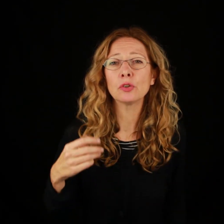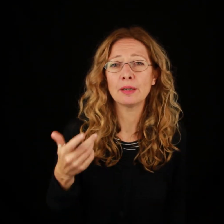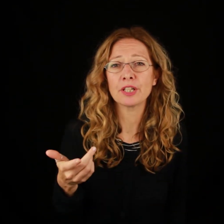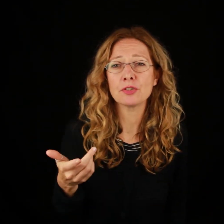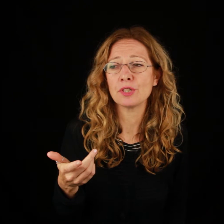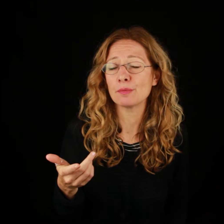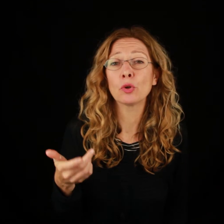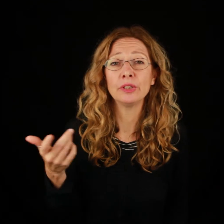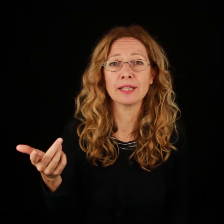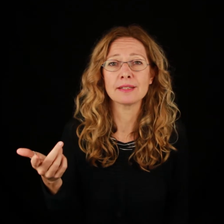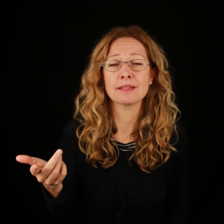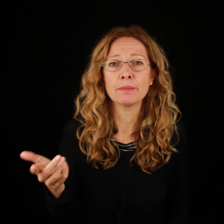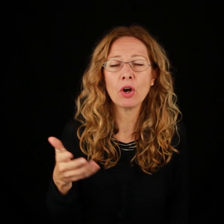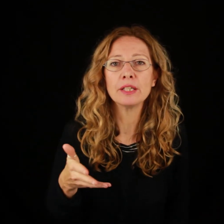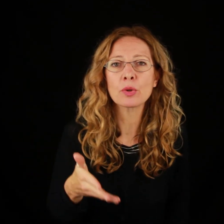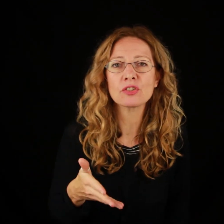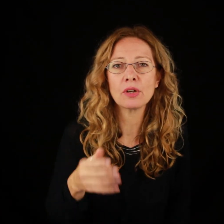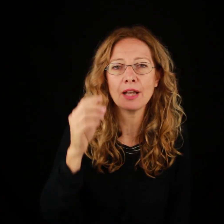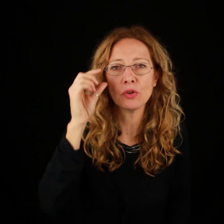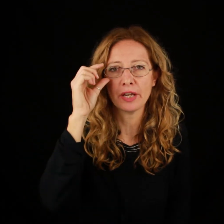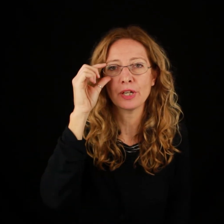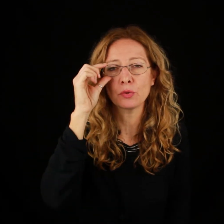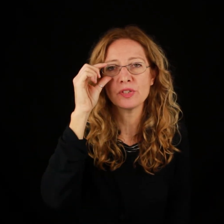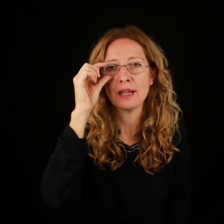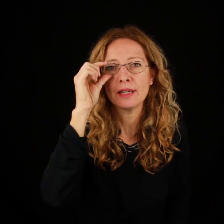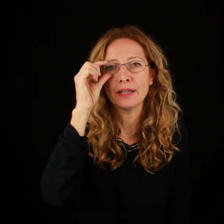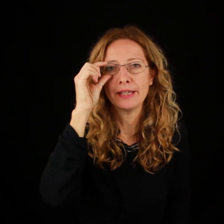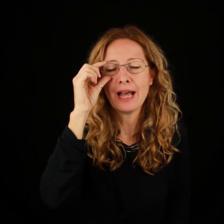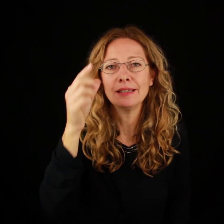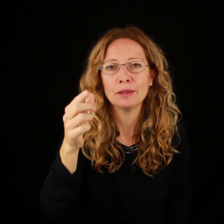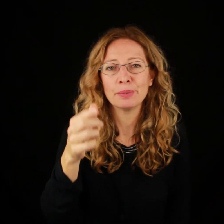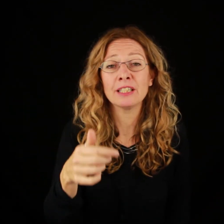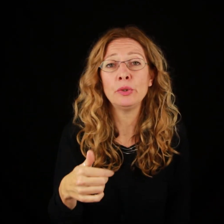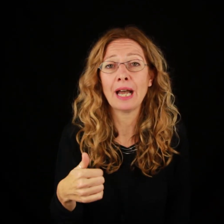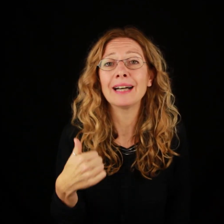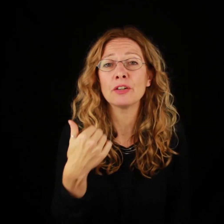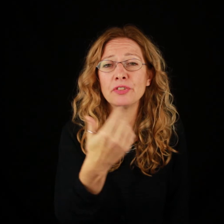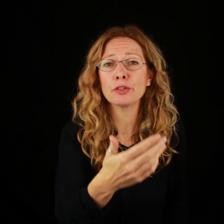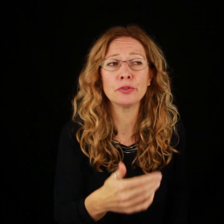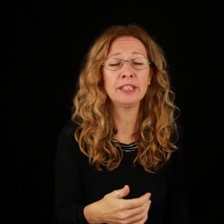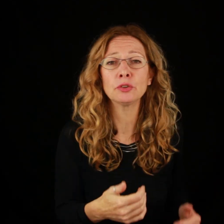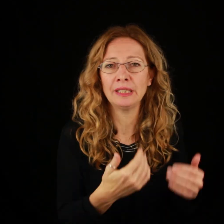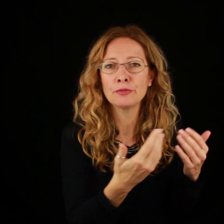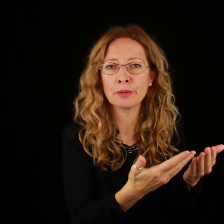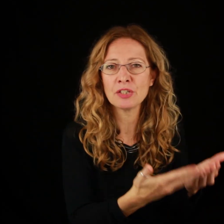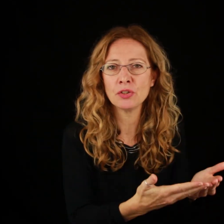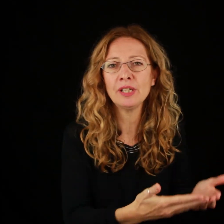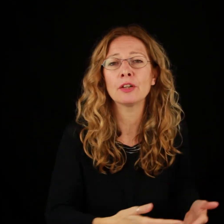collaborazionismo con i nazisti però in questo caso era un'accusa reale perché lui ha davvero fornito delle informazioni che hanno